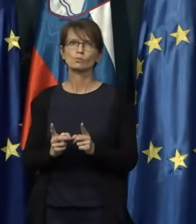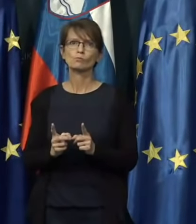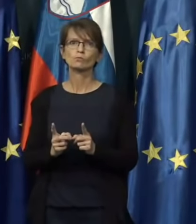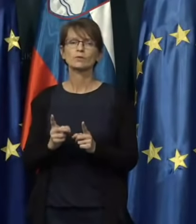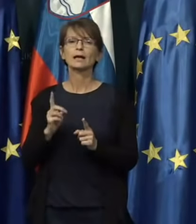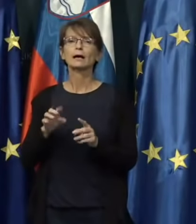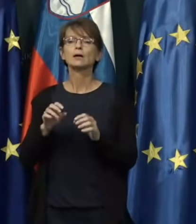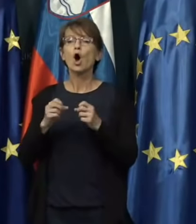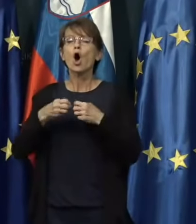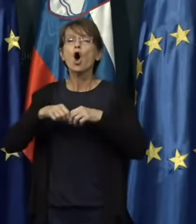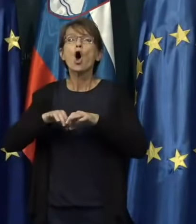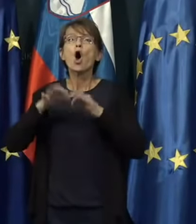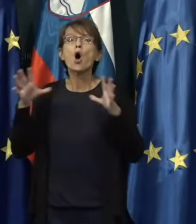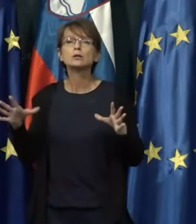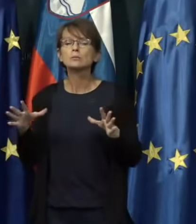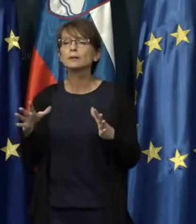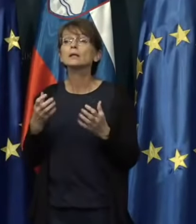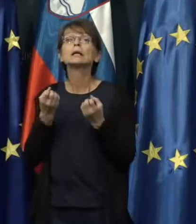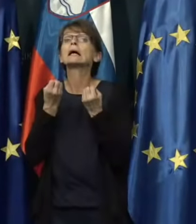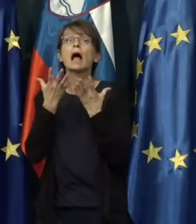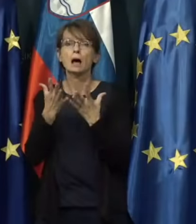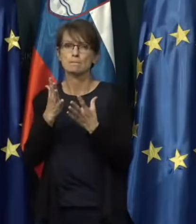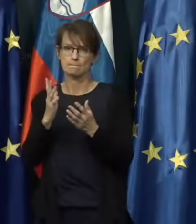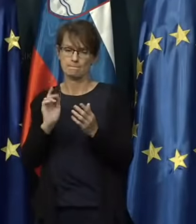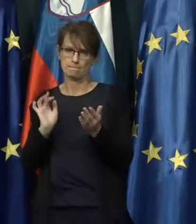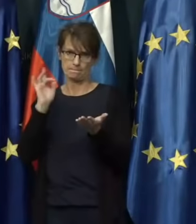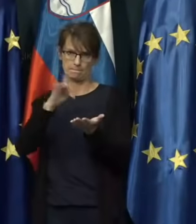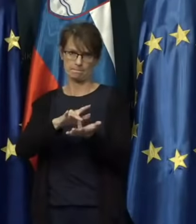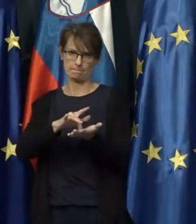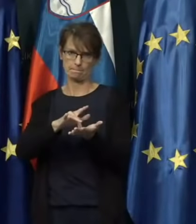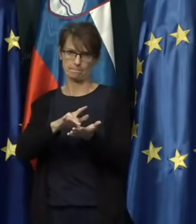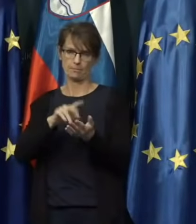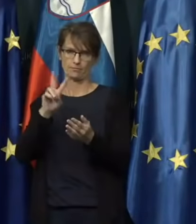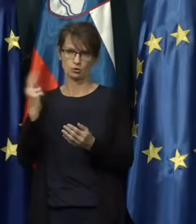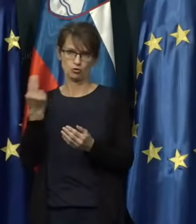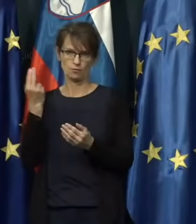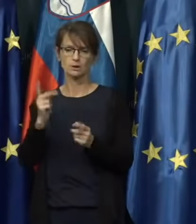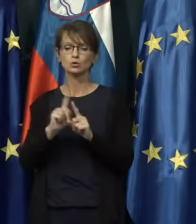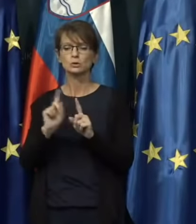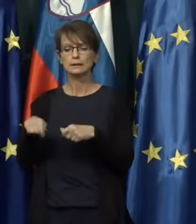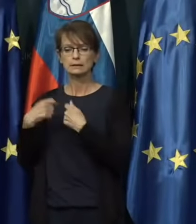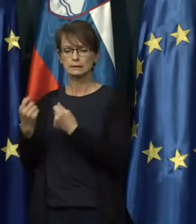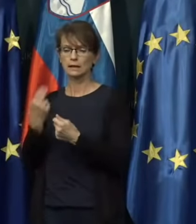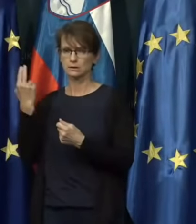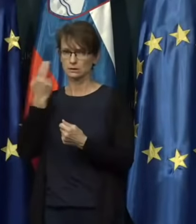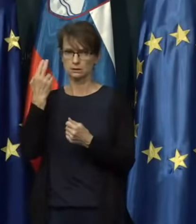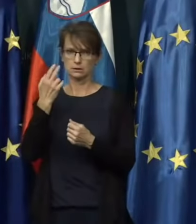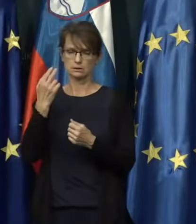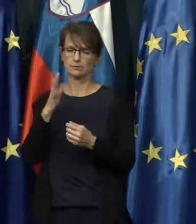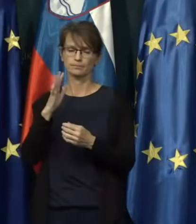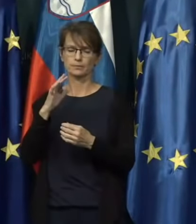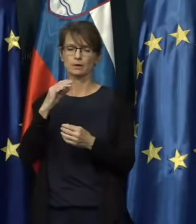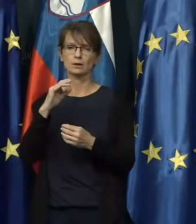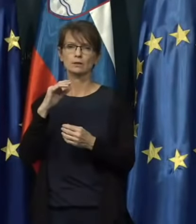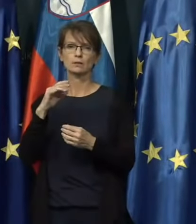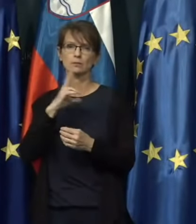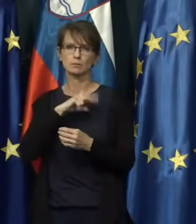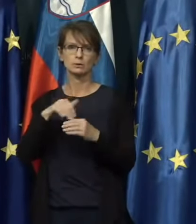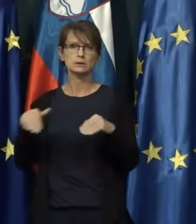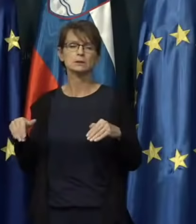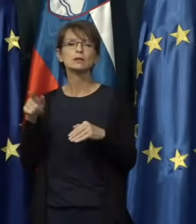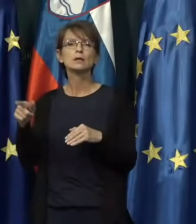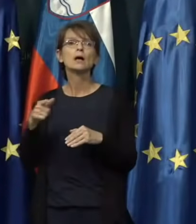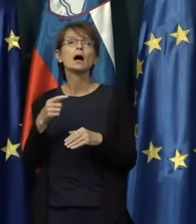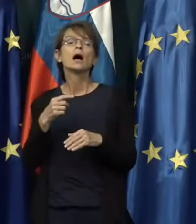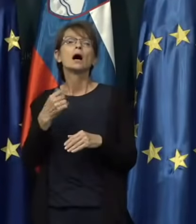sklovs, razkriti lokacijo, na katero odhajajo in telefonsko številko, na katero so v realnem času vedno